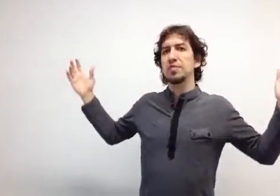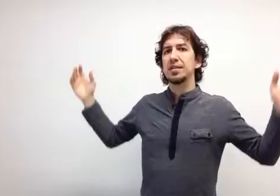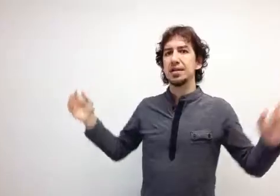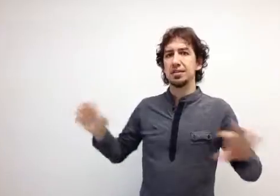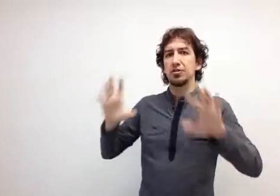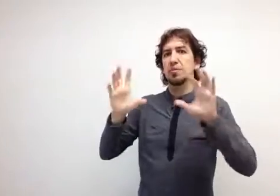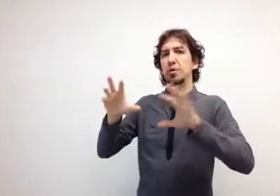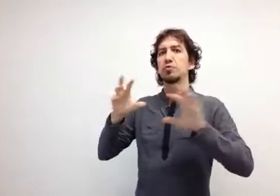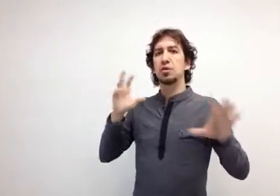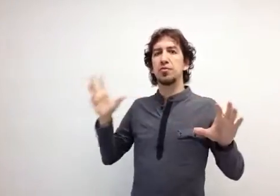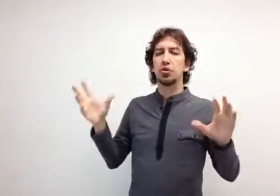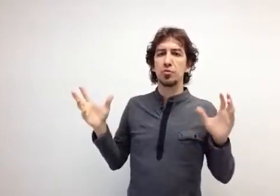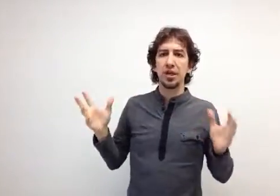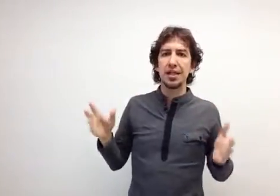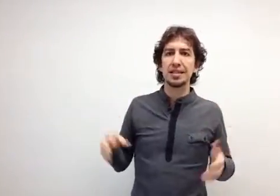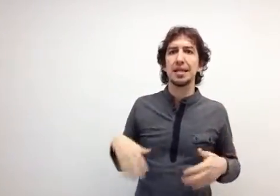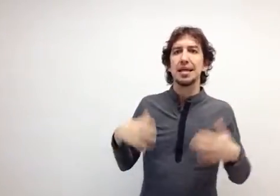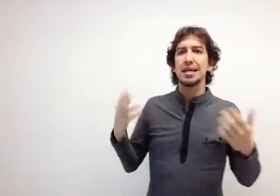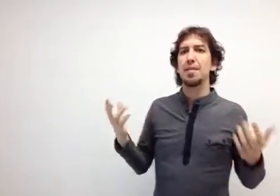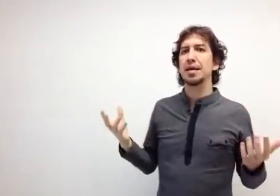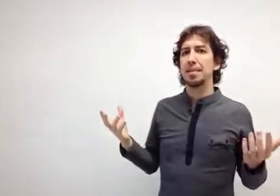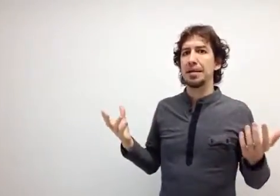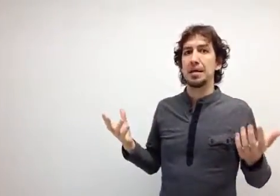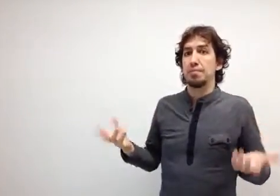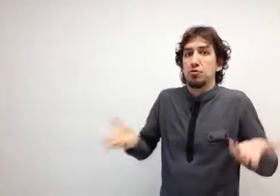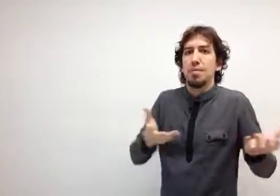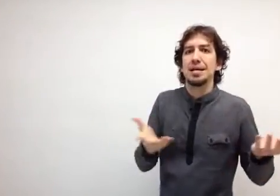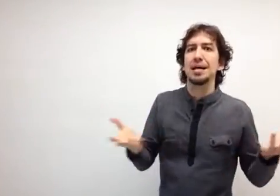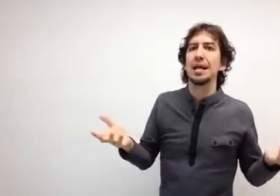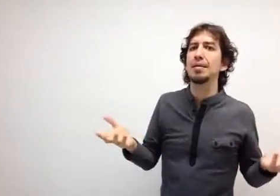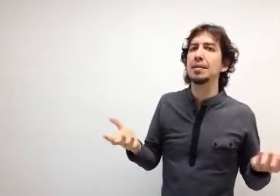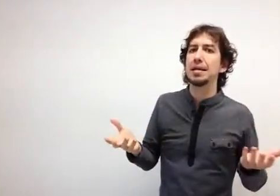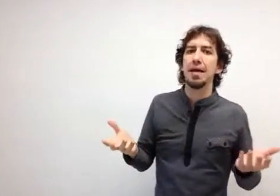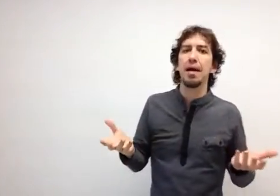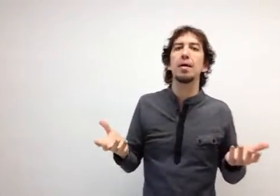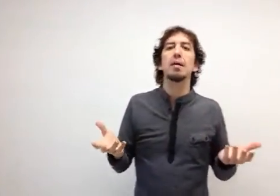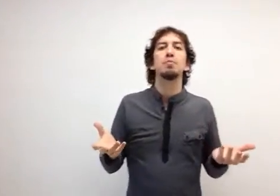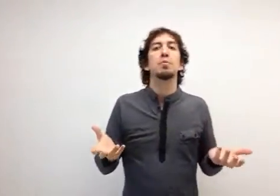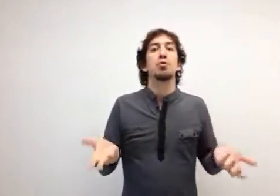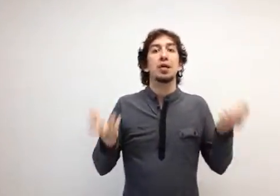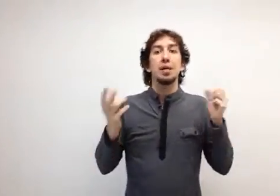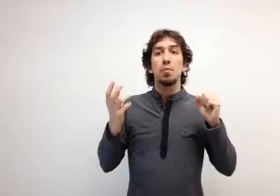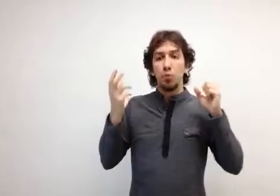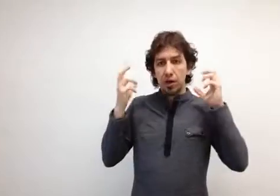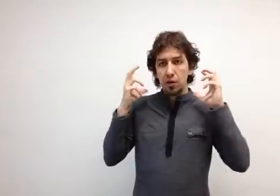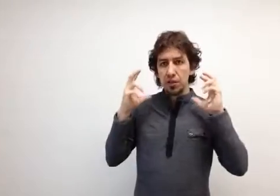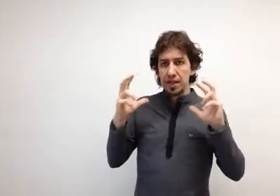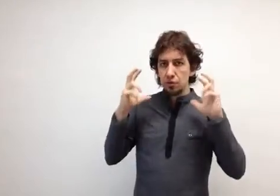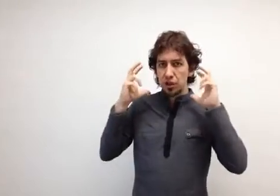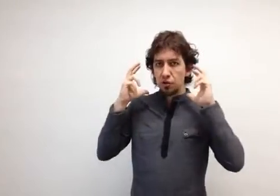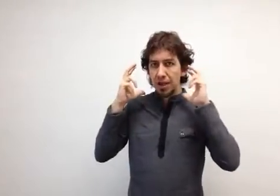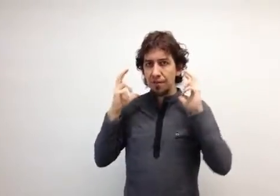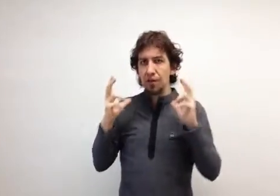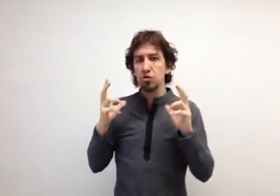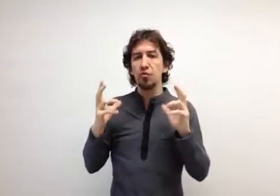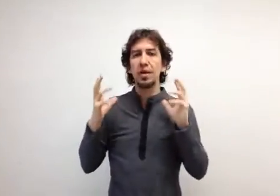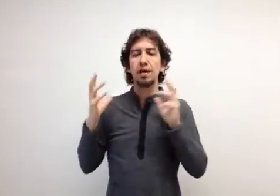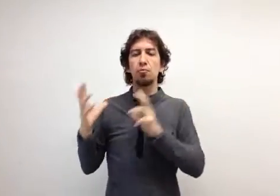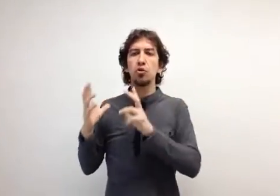fantásticos y ponemos cuatro fotos bonitas y a ver qué pasa. No pasa generalmente nada. ¿Por qué? Porque no estamos dentro de la filosofía del mundo